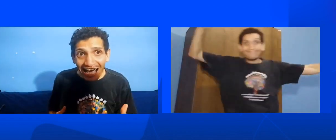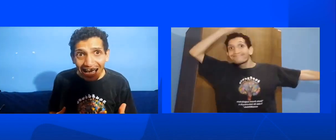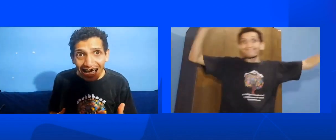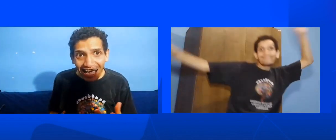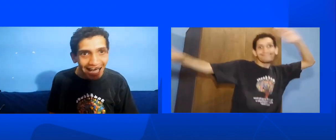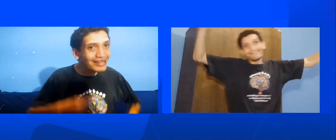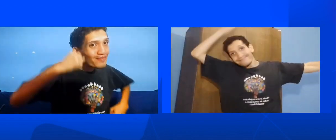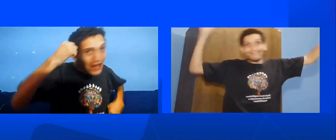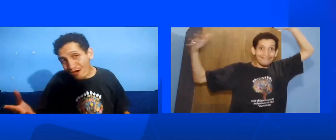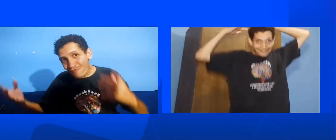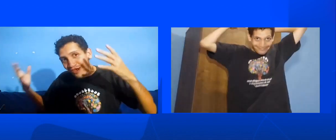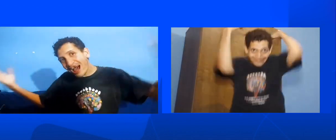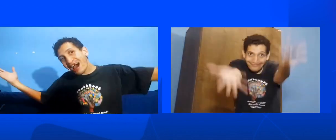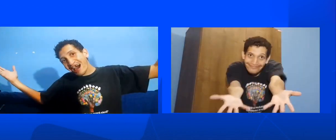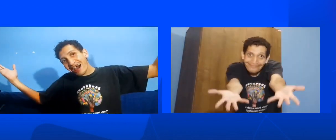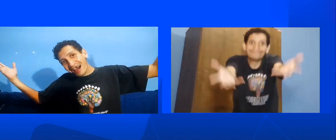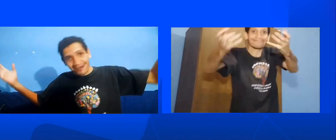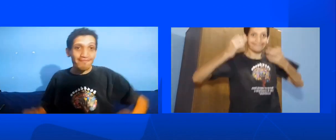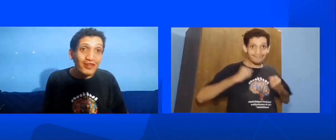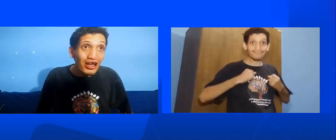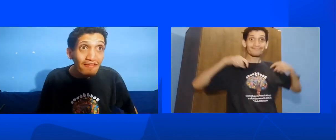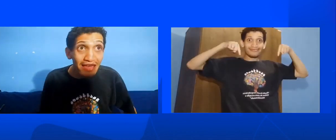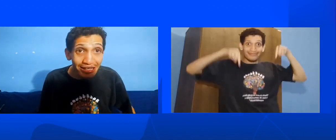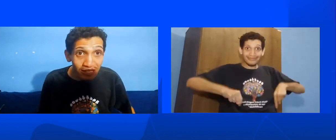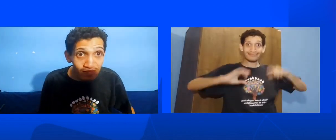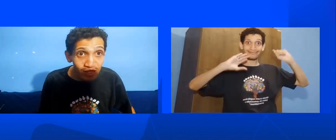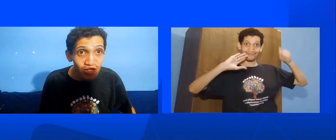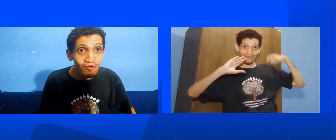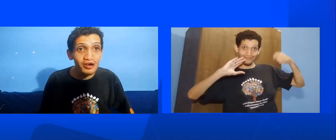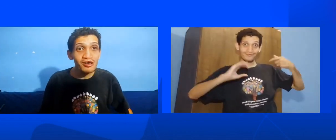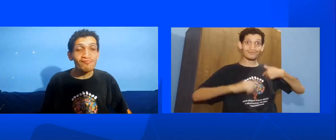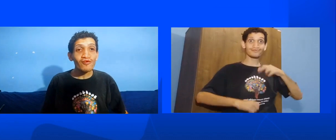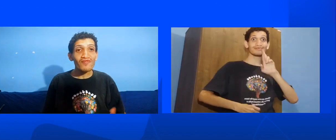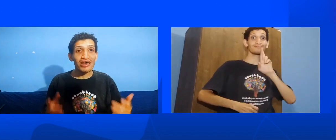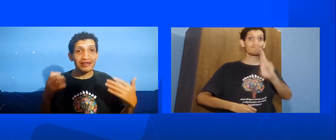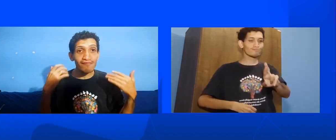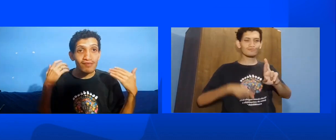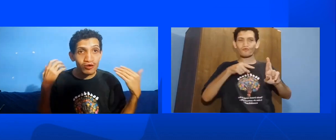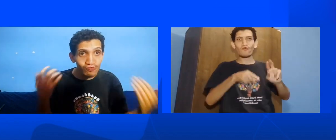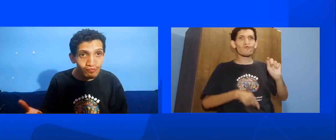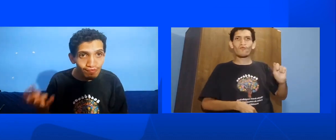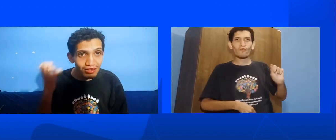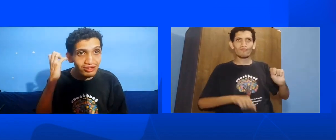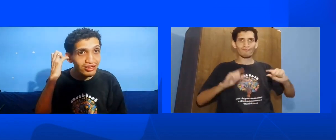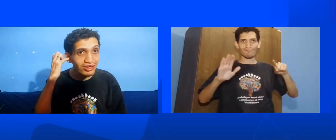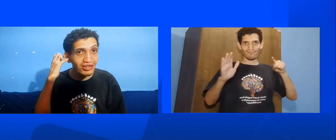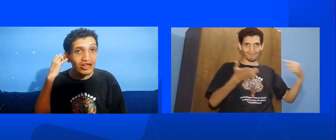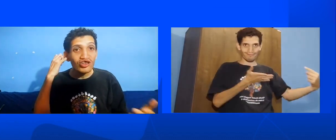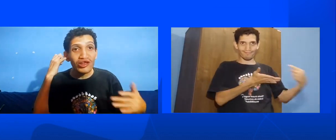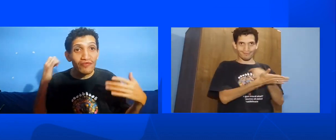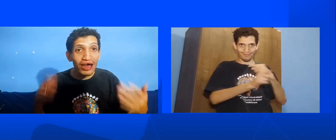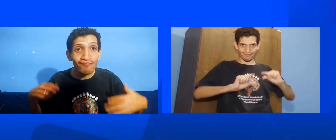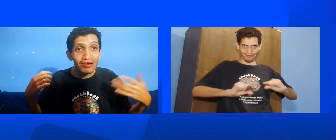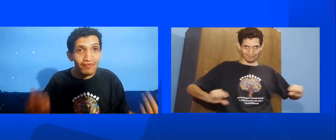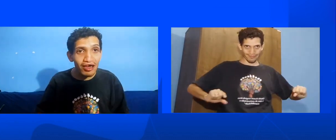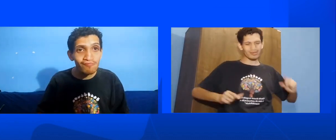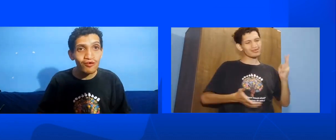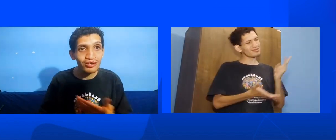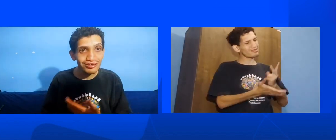Aaaaah, então vamos lá! Neste vídeo eu vou responder essa pergunta, e de tempo em tempo eu